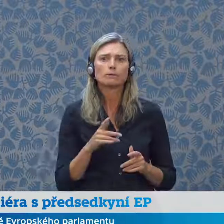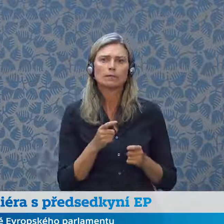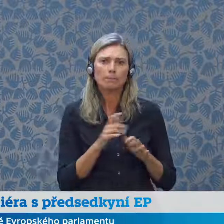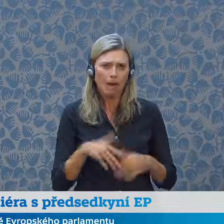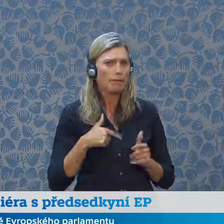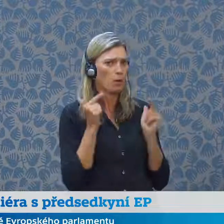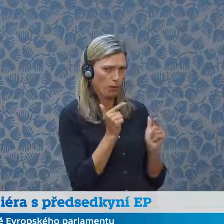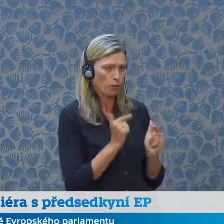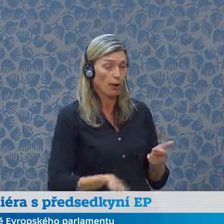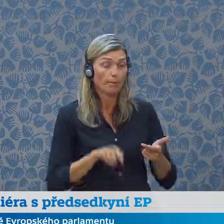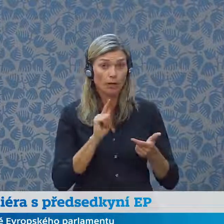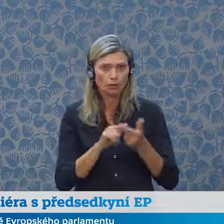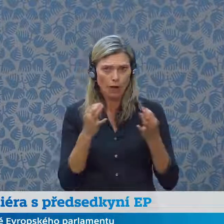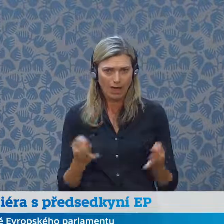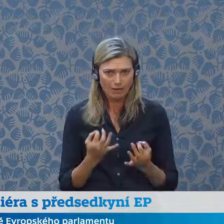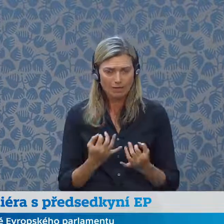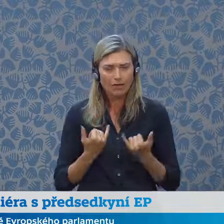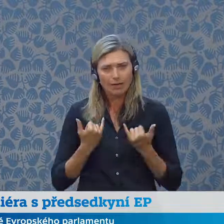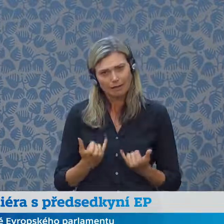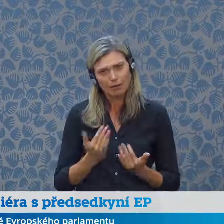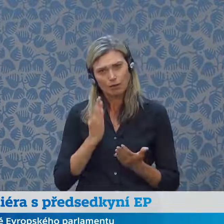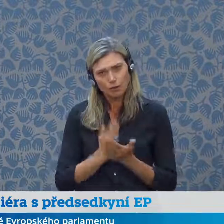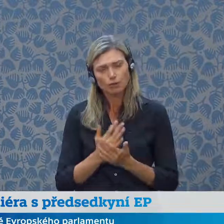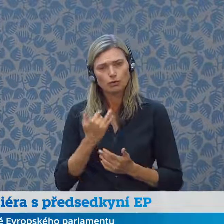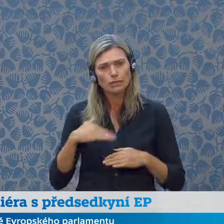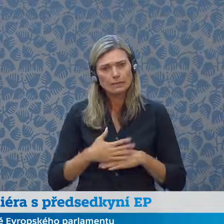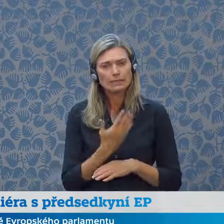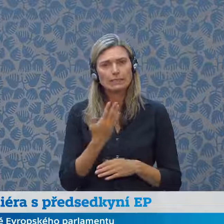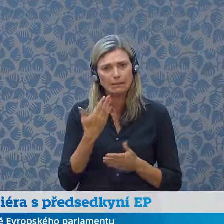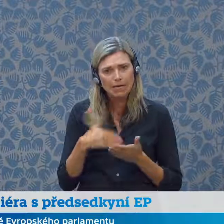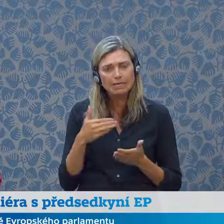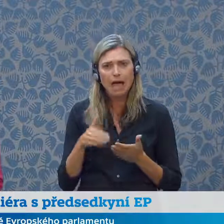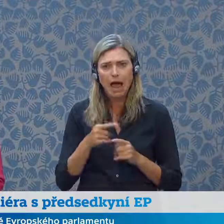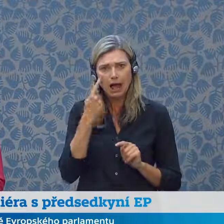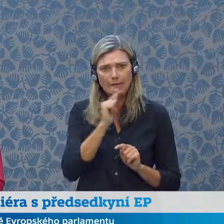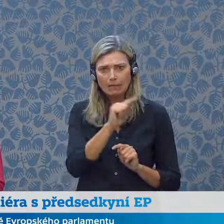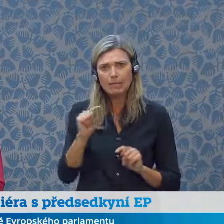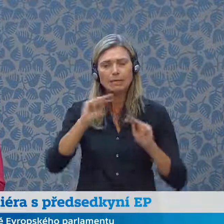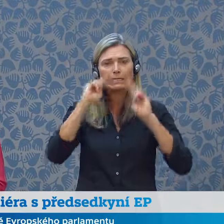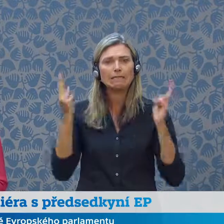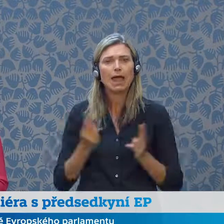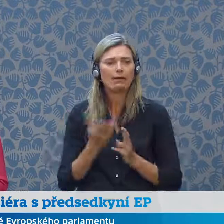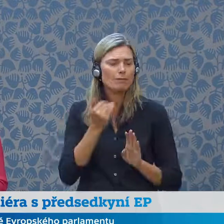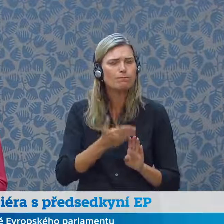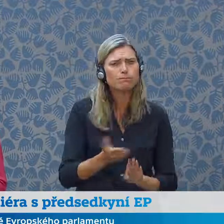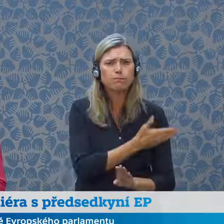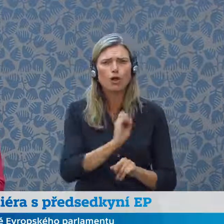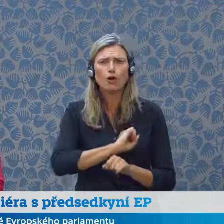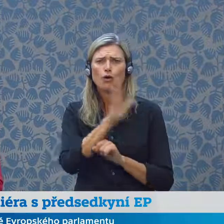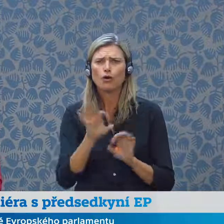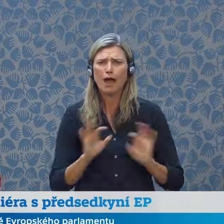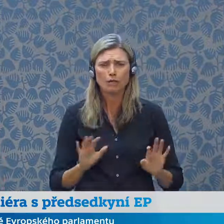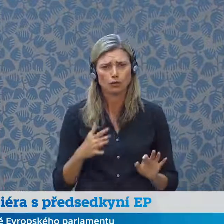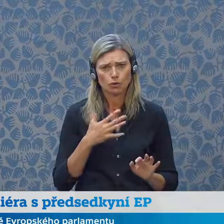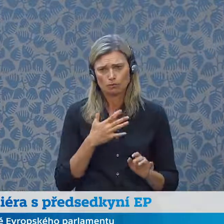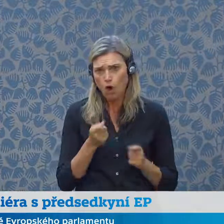Druhá věc. V tuto chvíli se stále vypořádáváme z dopady světové pandemie. To zmínila i řada mých